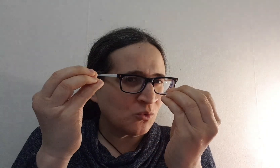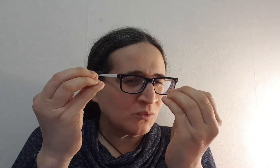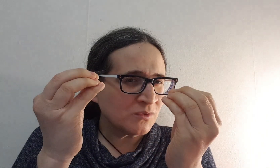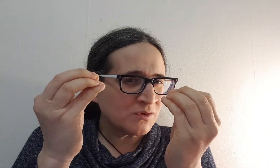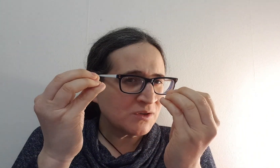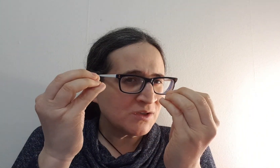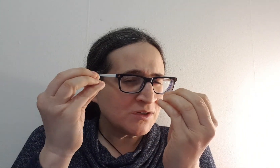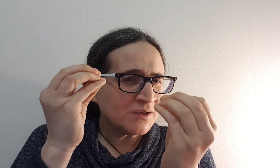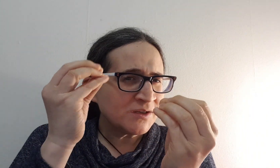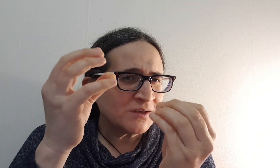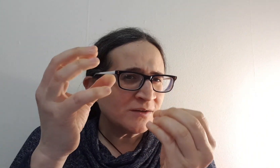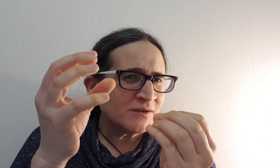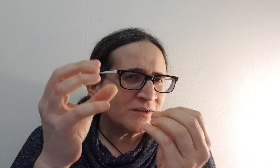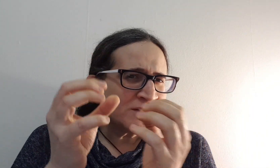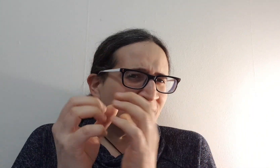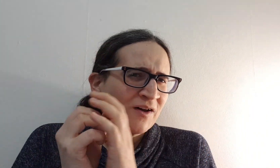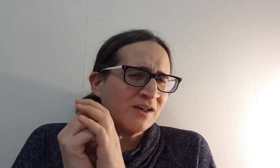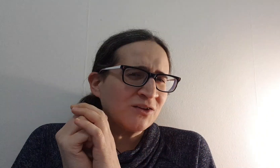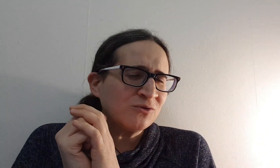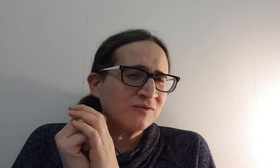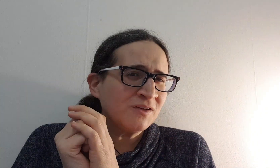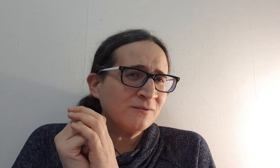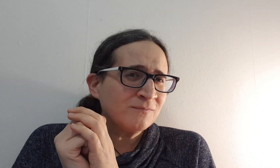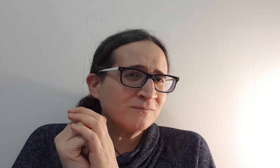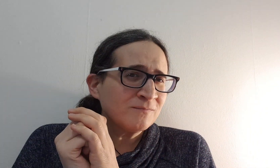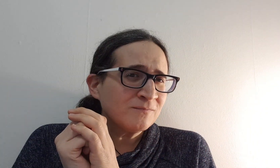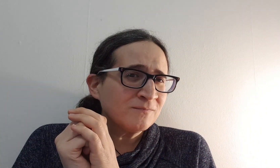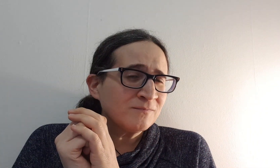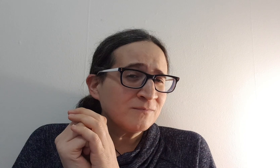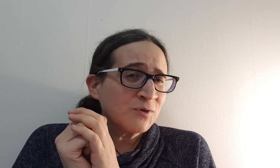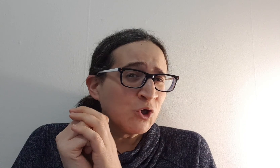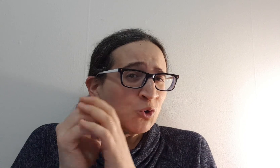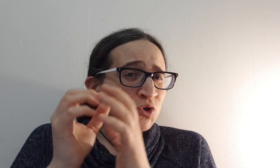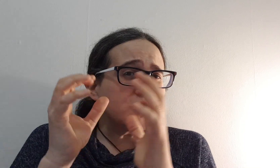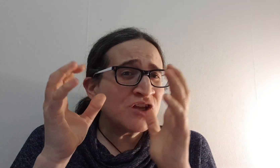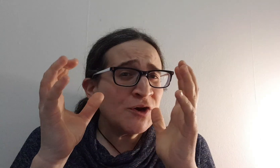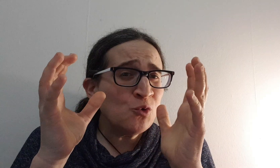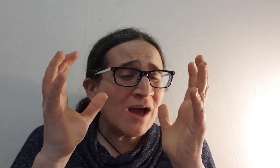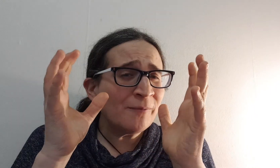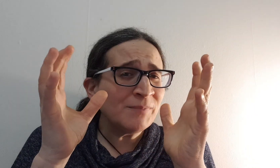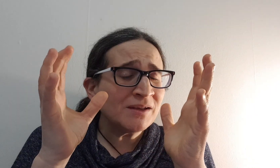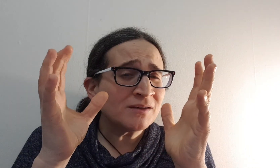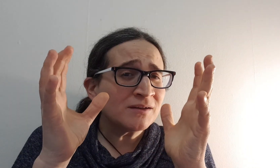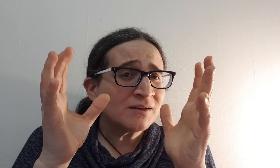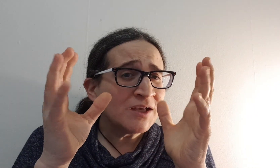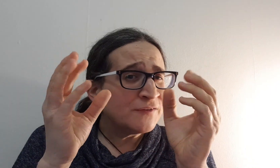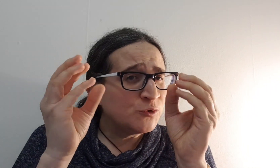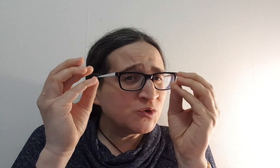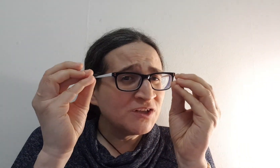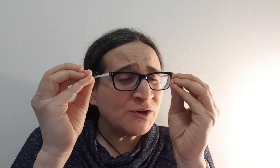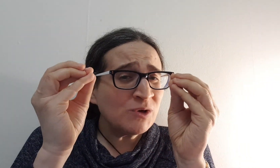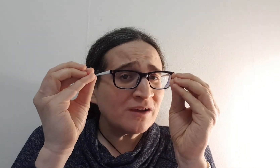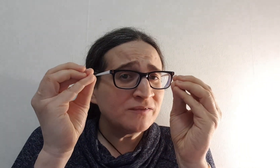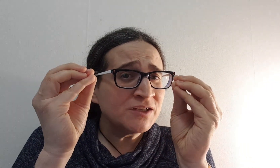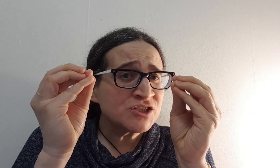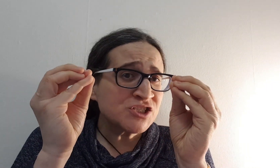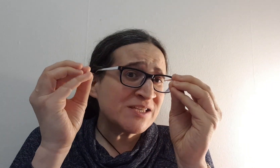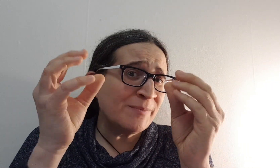דבר חיובי הותננו להאמין והותננו להבין שזה